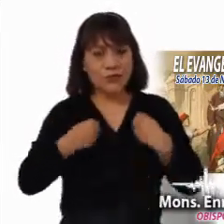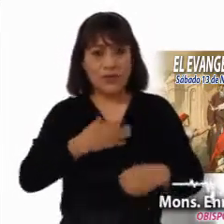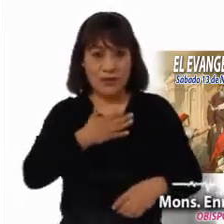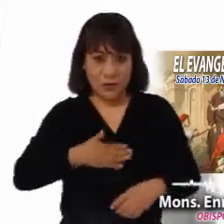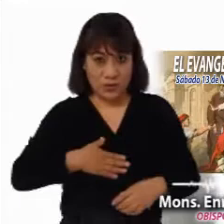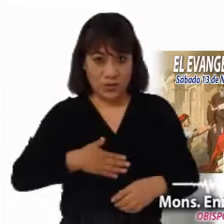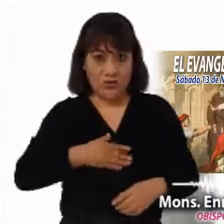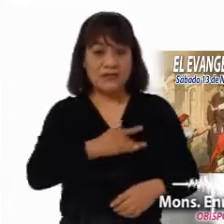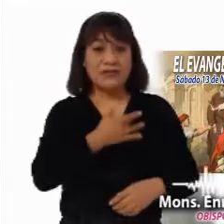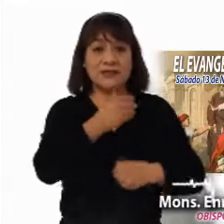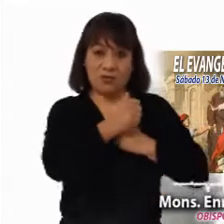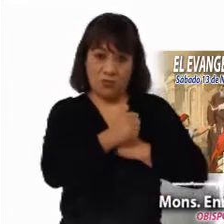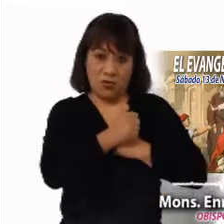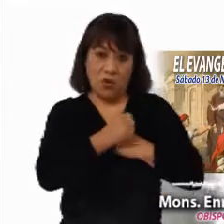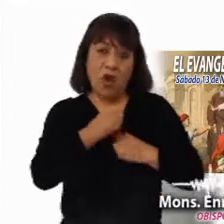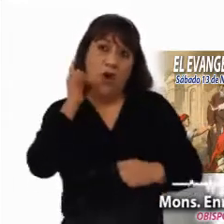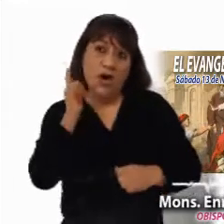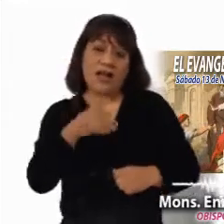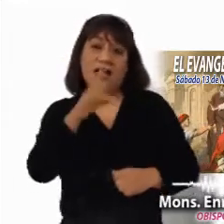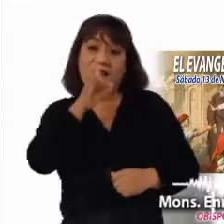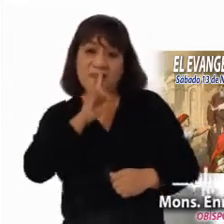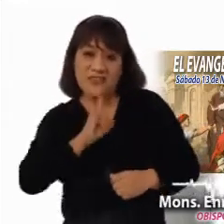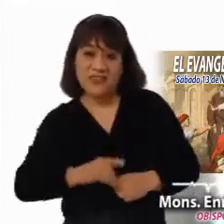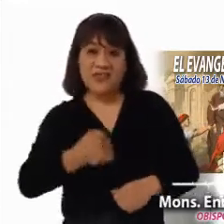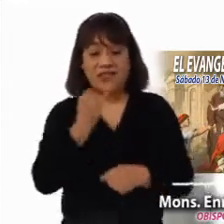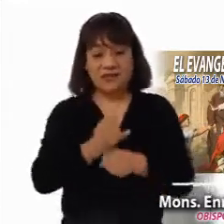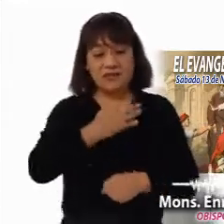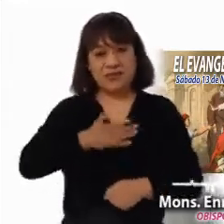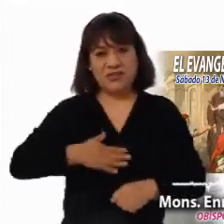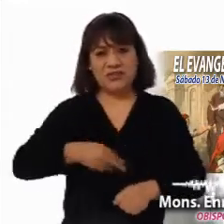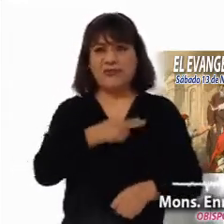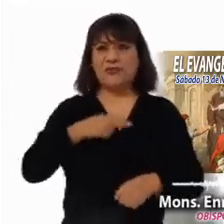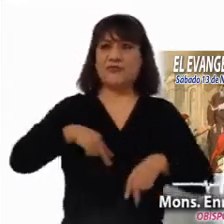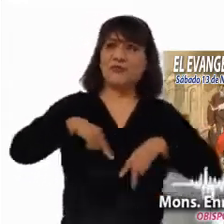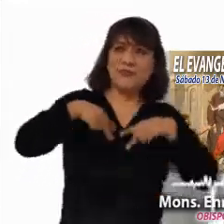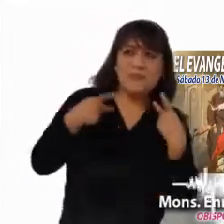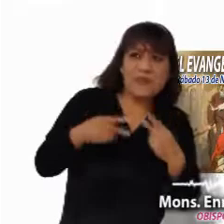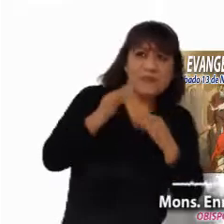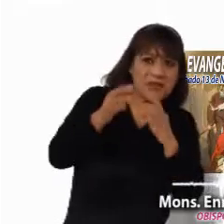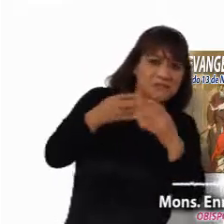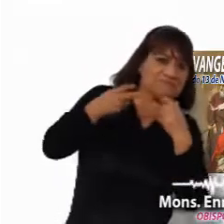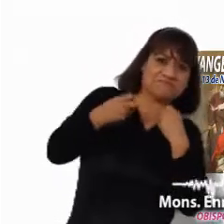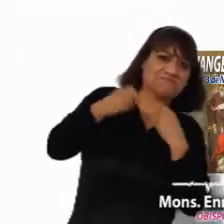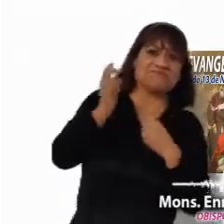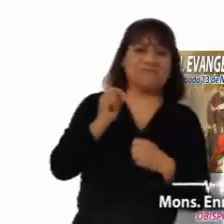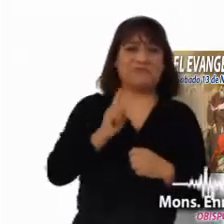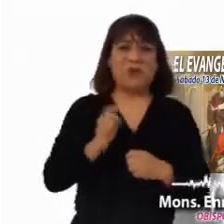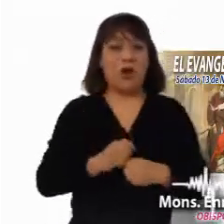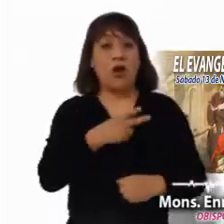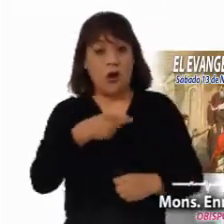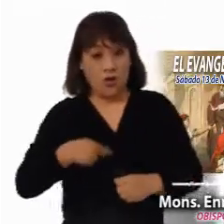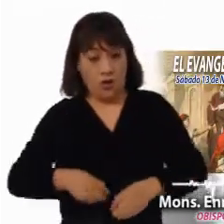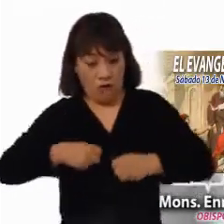Que las injusticias y la mentira no nos dobleguen, sino que pongamos más firme nuestra